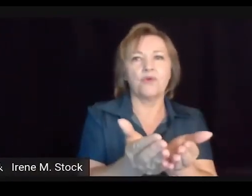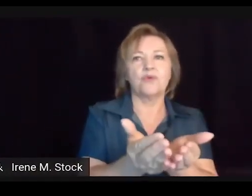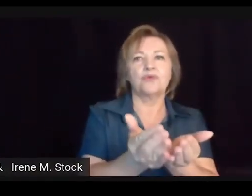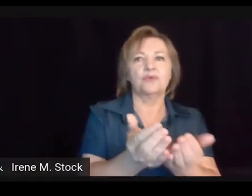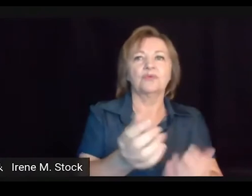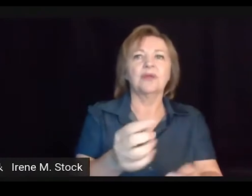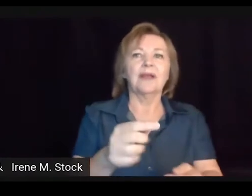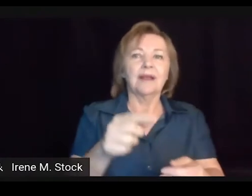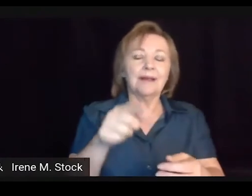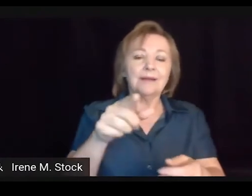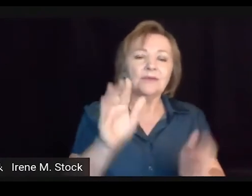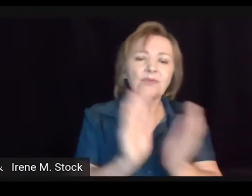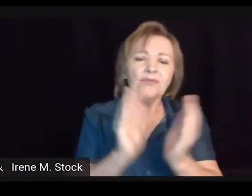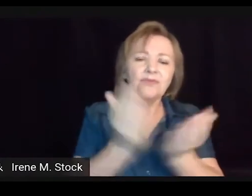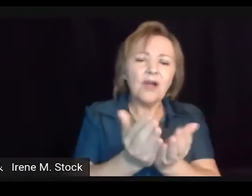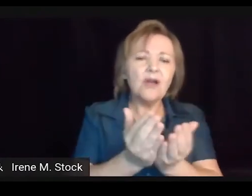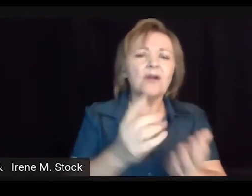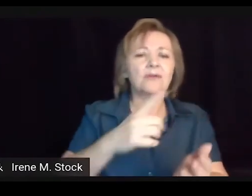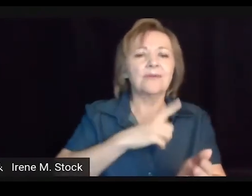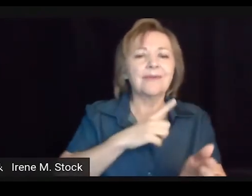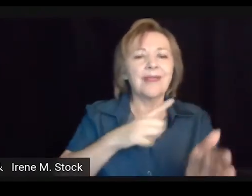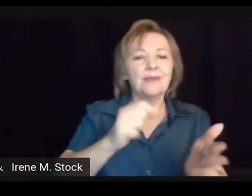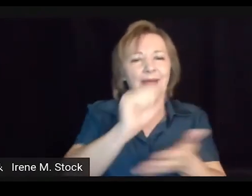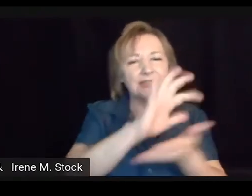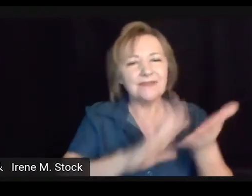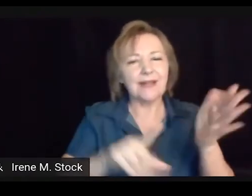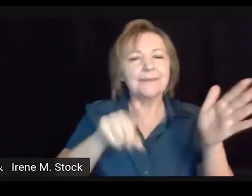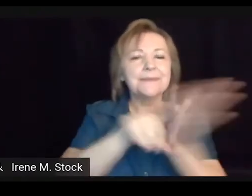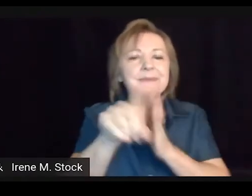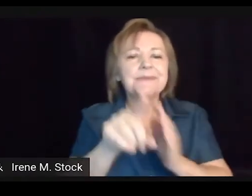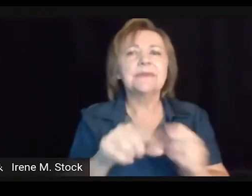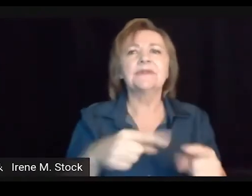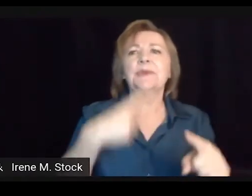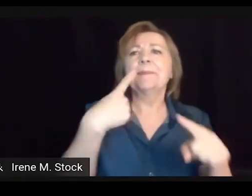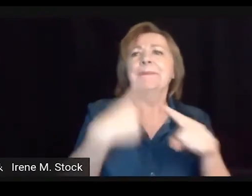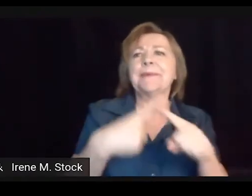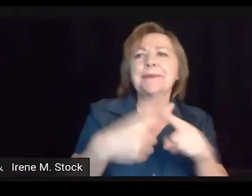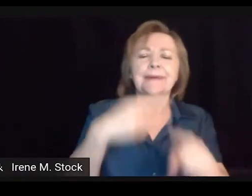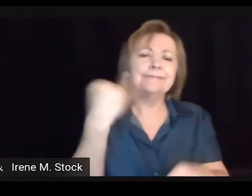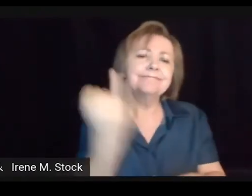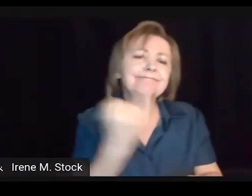Eu peço para que vocês participem do fórum, é bem importante.